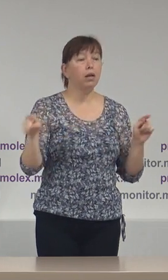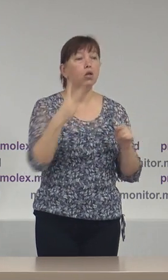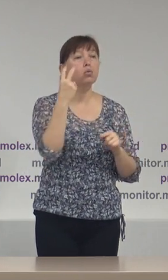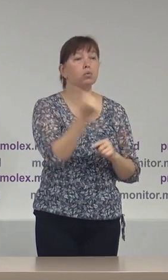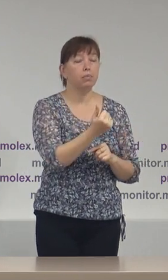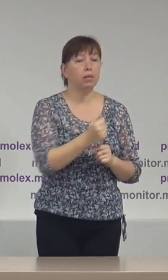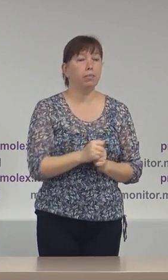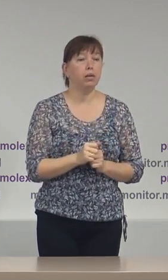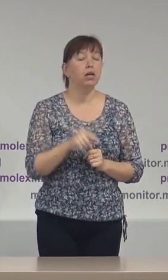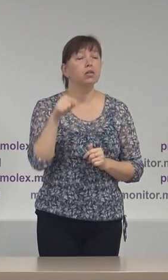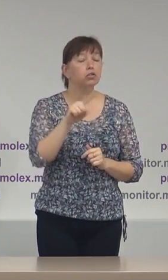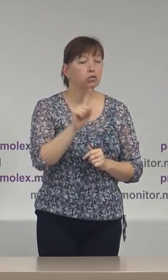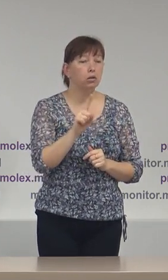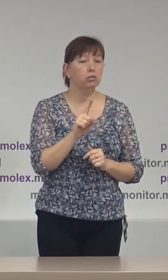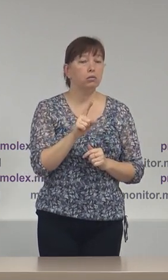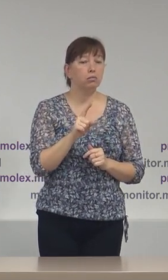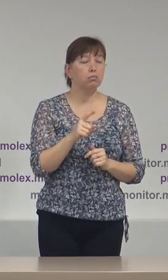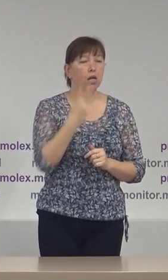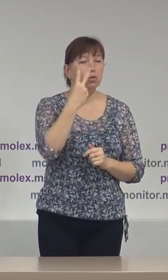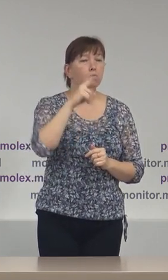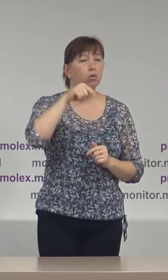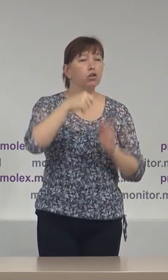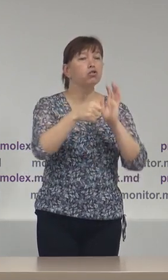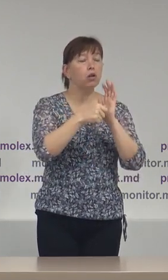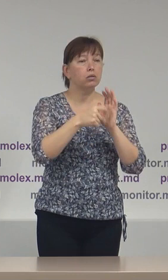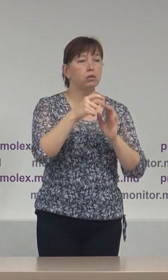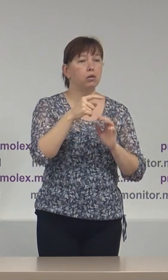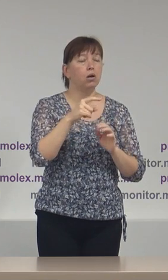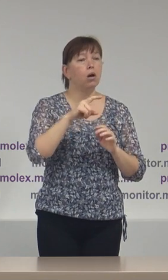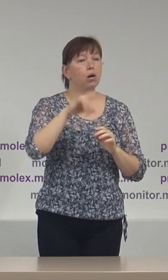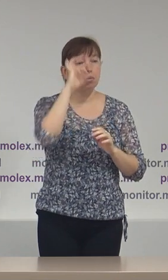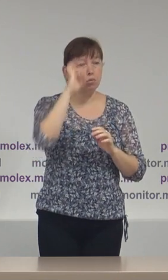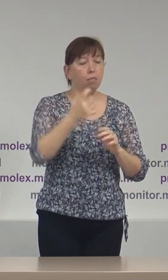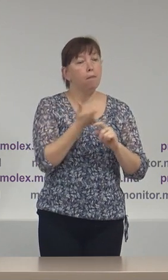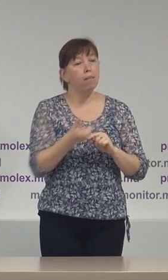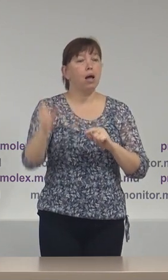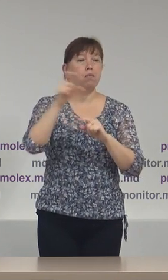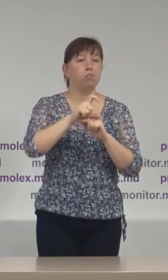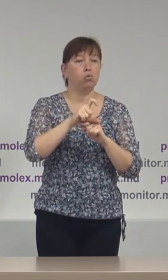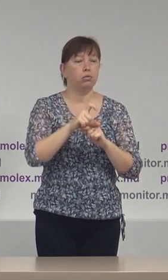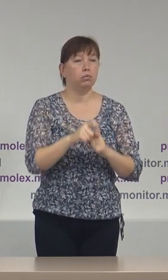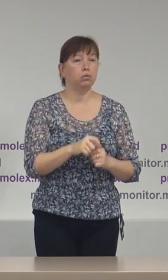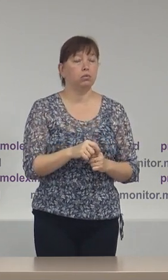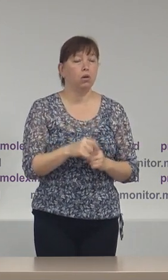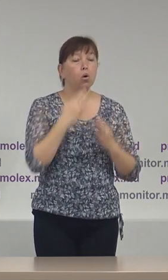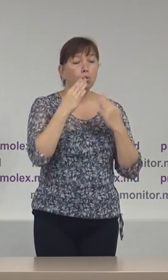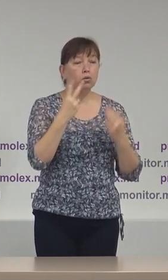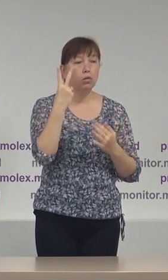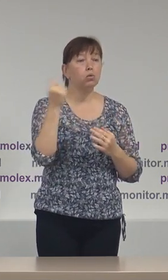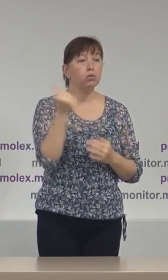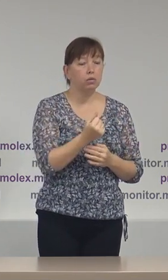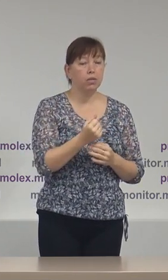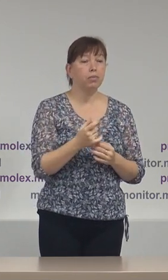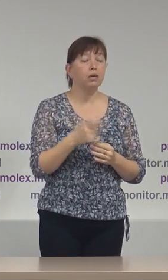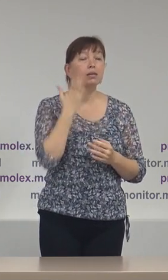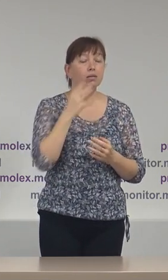ceea ce este de 2,6 ori mai mult comparativ cu ultimele două săptămâni de